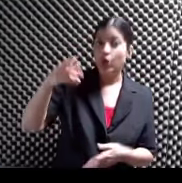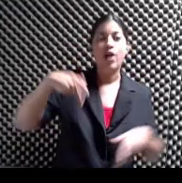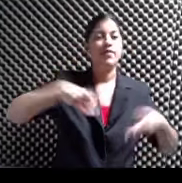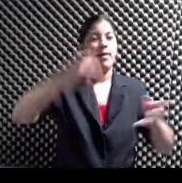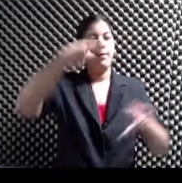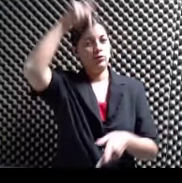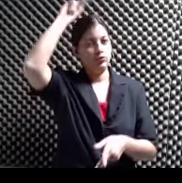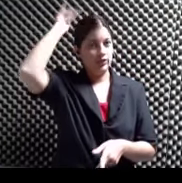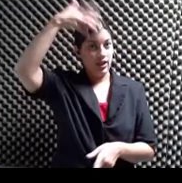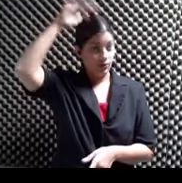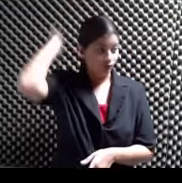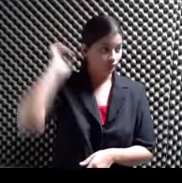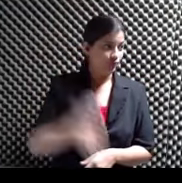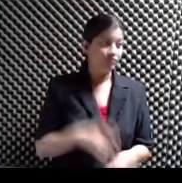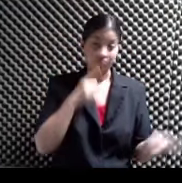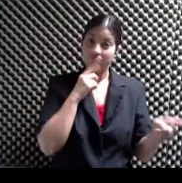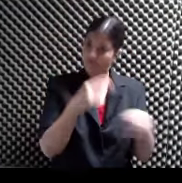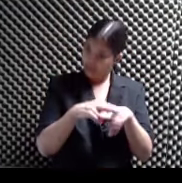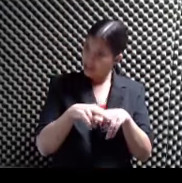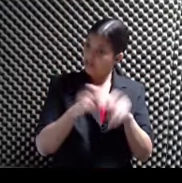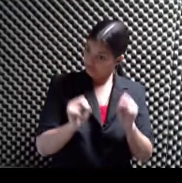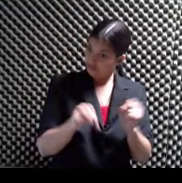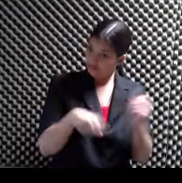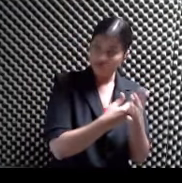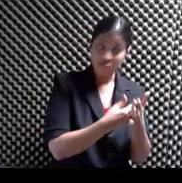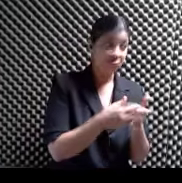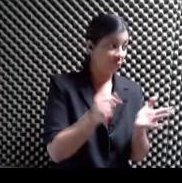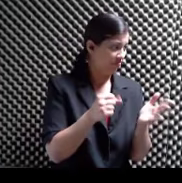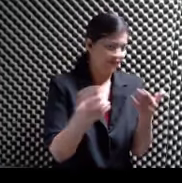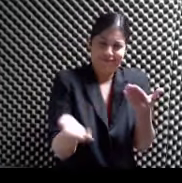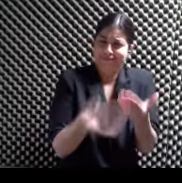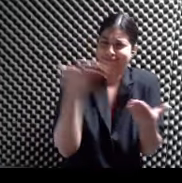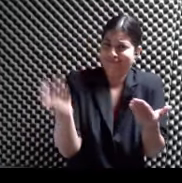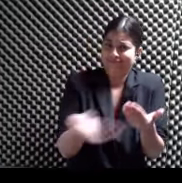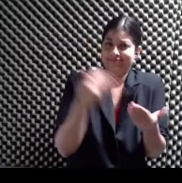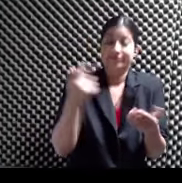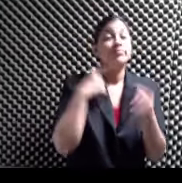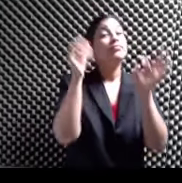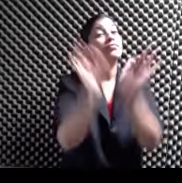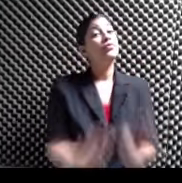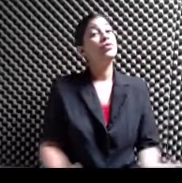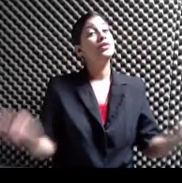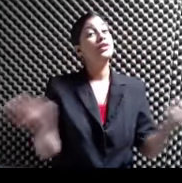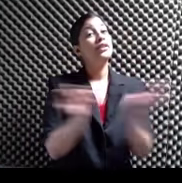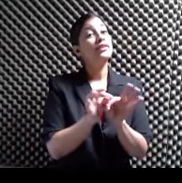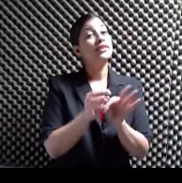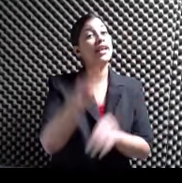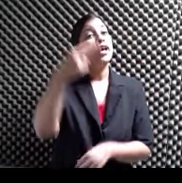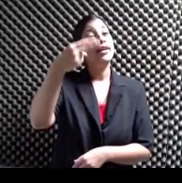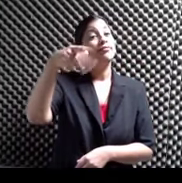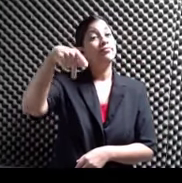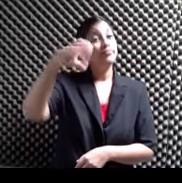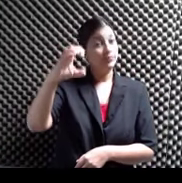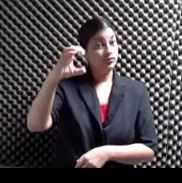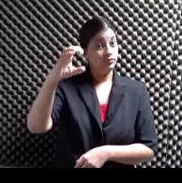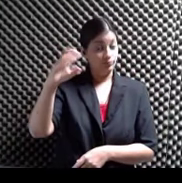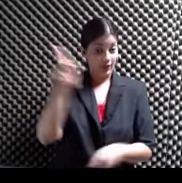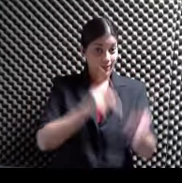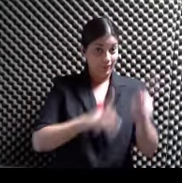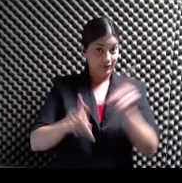pueden ir hasta en tren En el tren Sí, súper conveniente Facilito Y importante Que Hans Performance Crew Son las personas Que van a estar